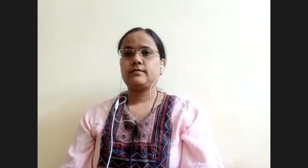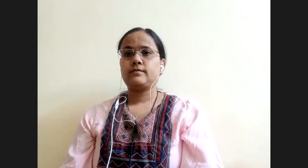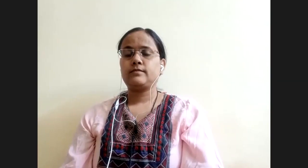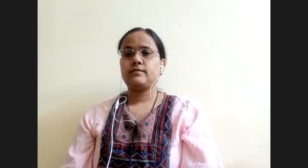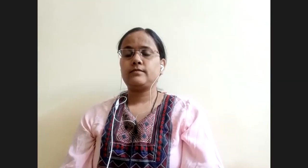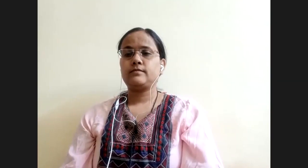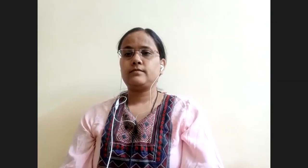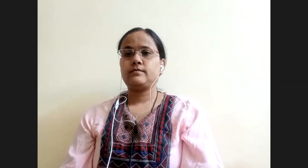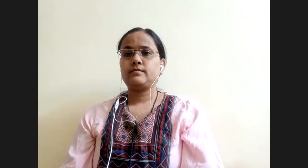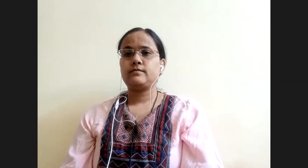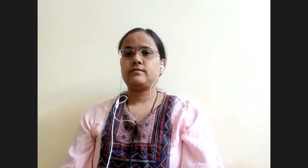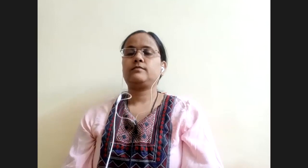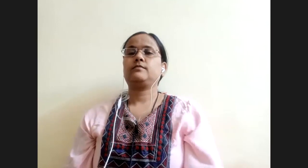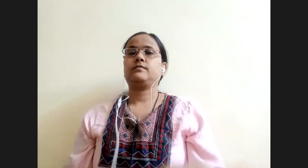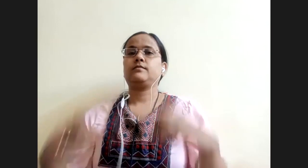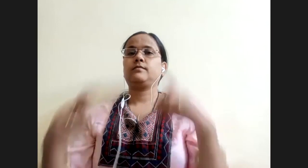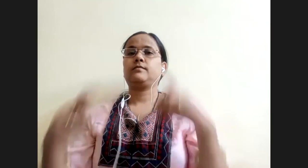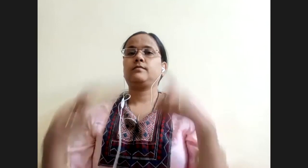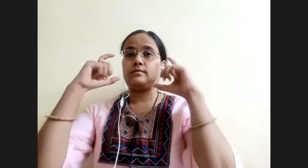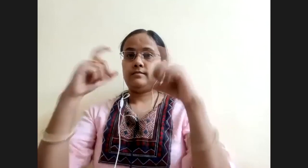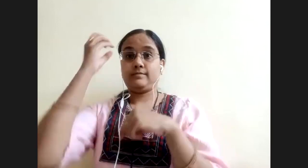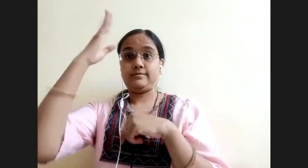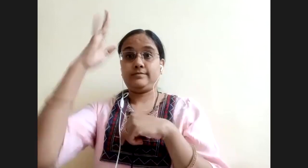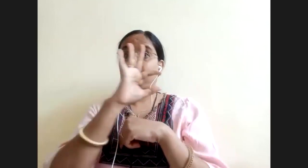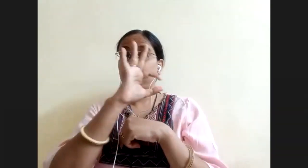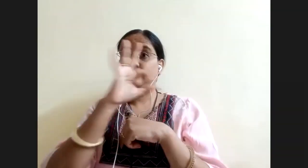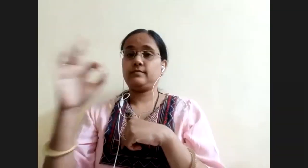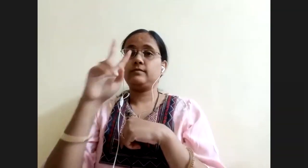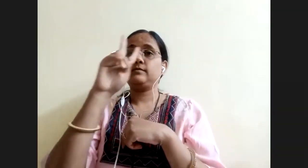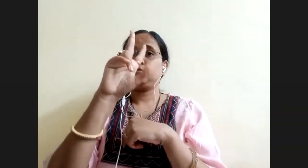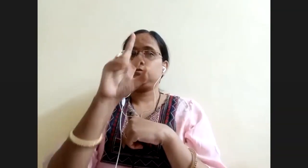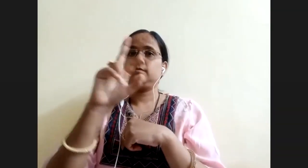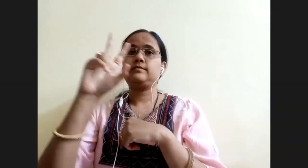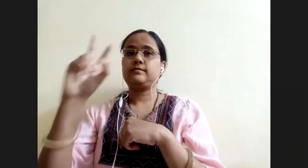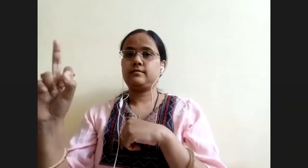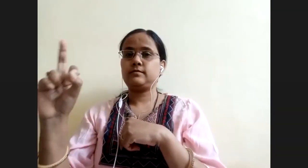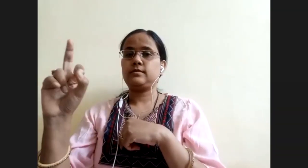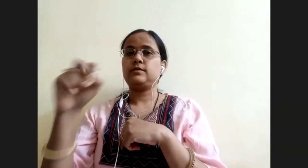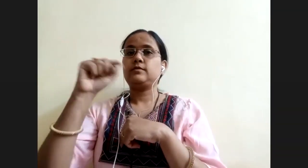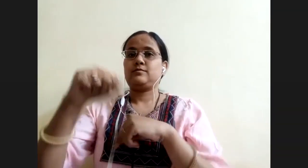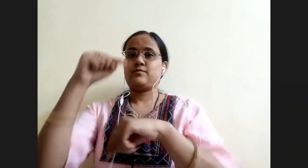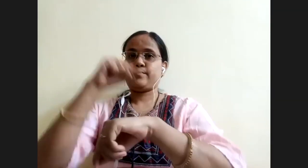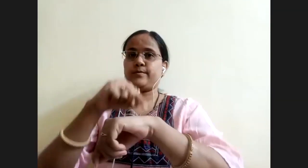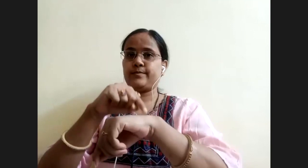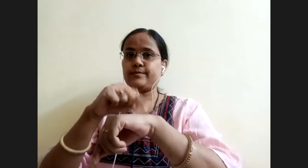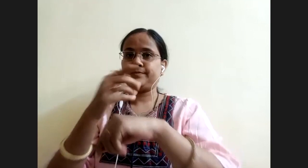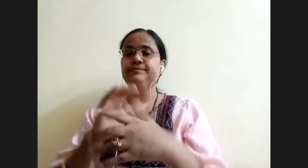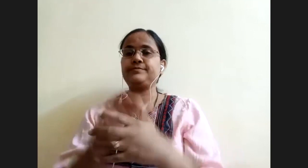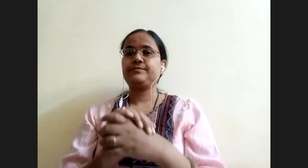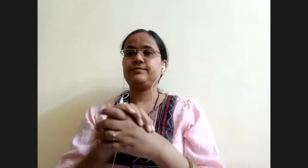सतरक्ता जागरूपता सप्ता दोहजार बीज के इस औसर पर ISLRTC के सभी